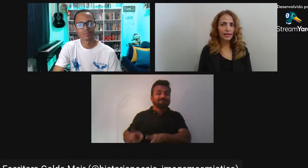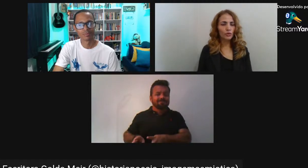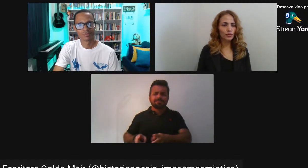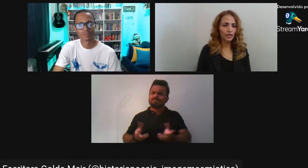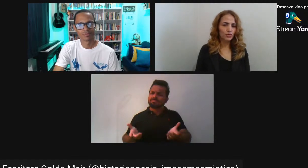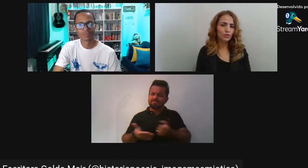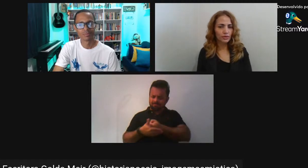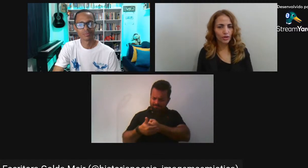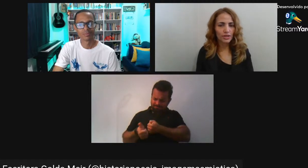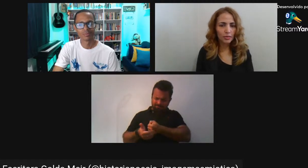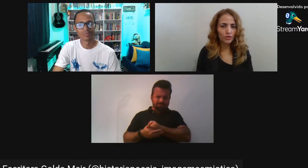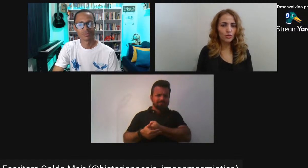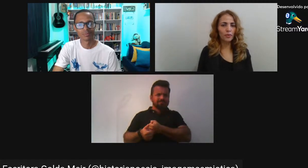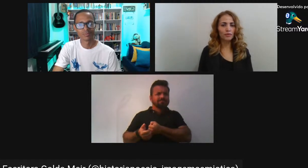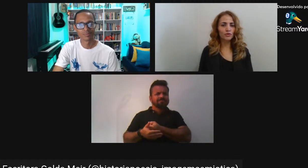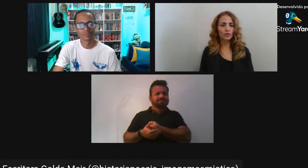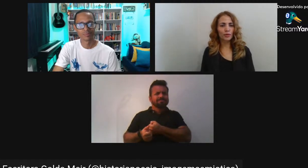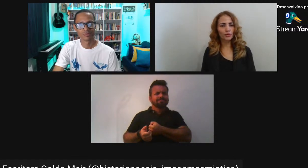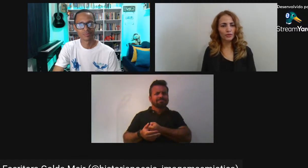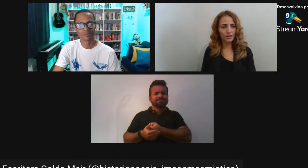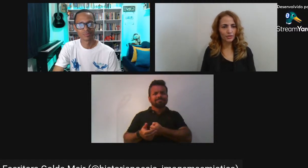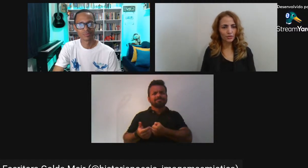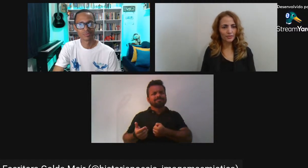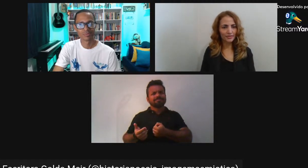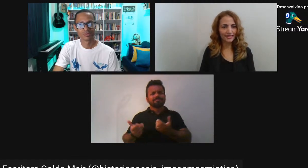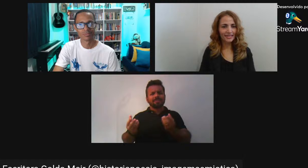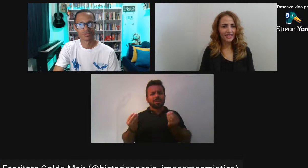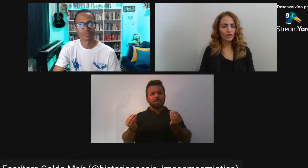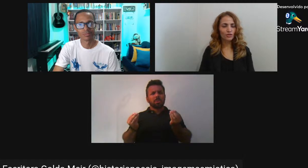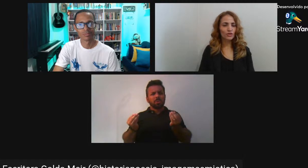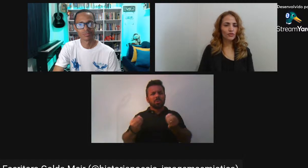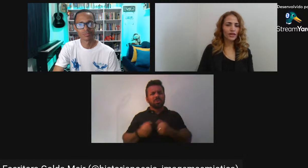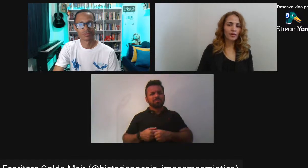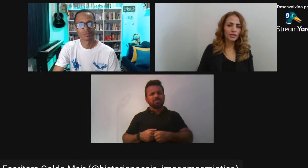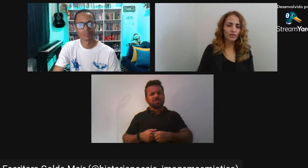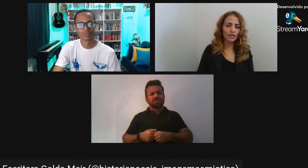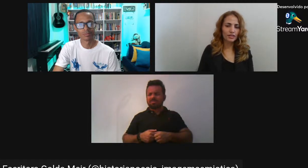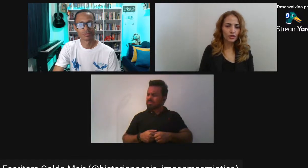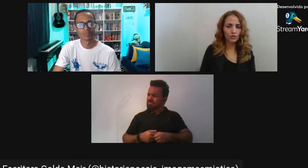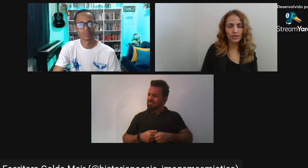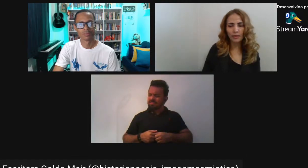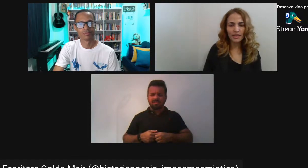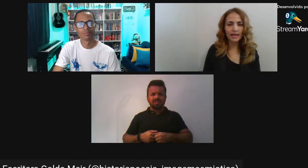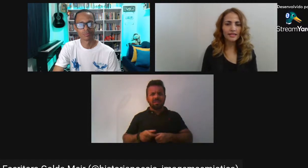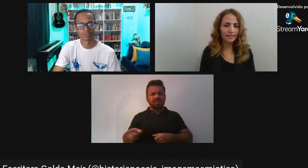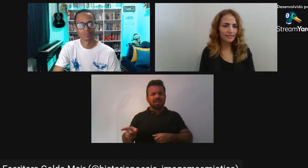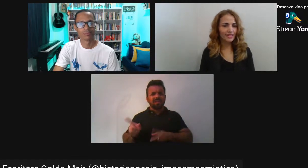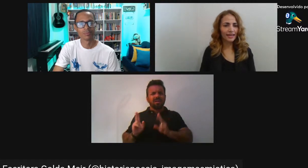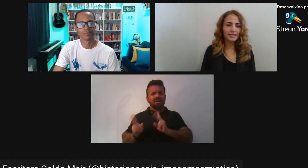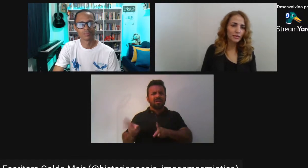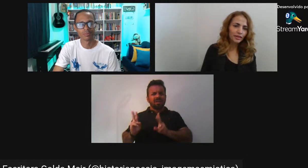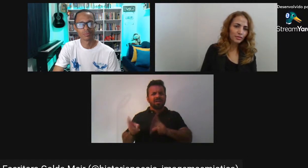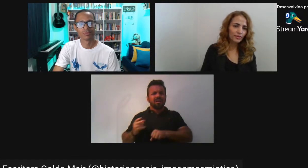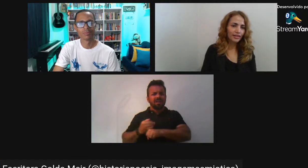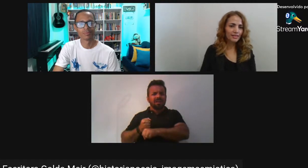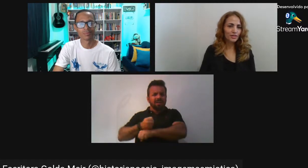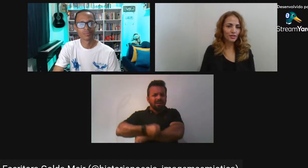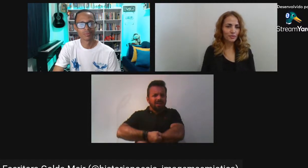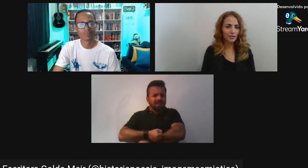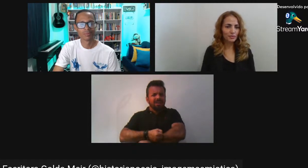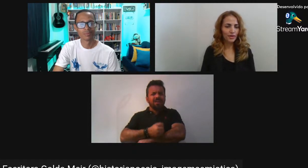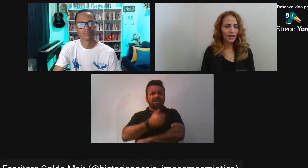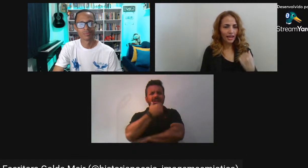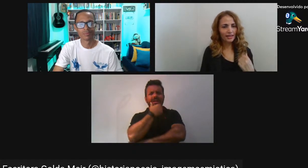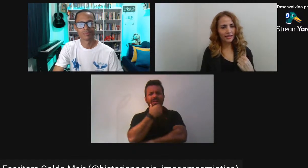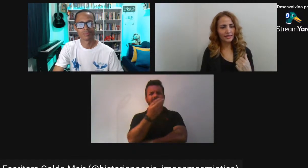Ah, era o contexto Nós sempre desculpamos Tudo pelo contexto Nós justificamos As nossas atitudes Ah, mas é assim É assim mesmo É desse